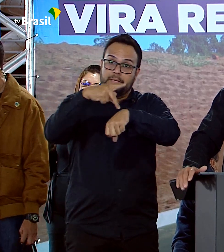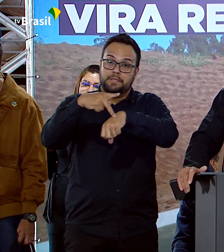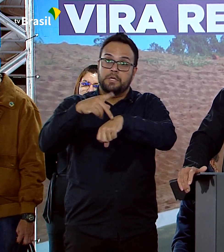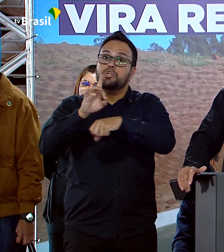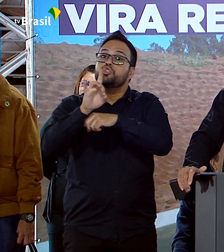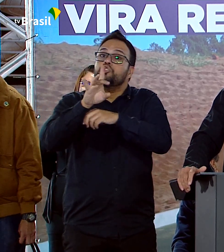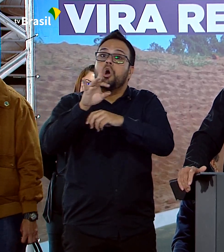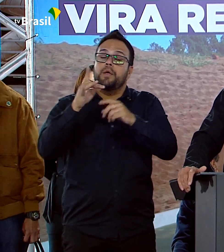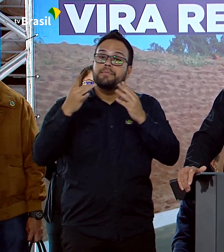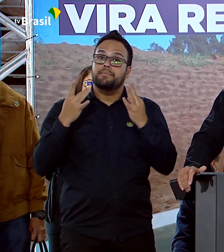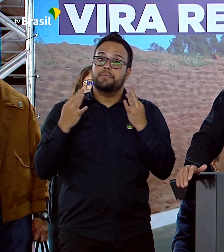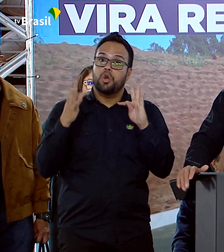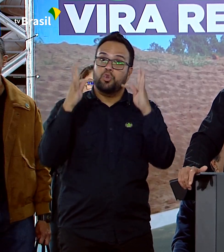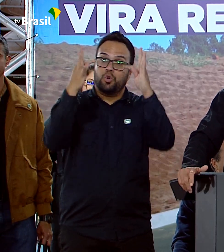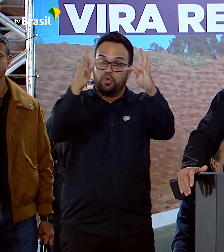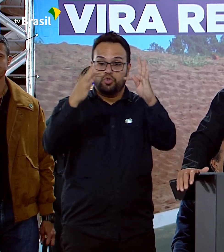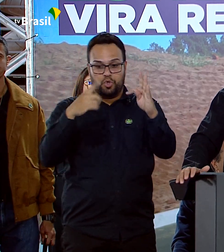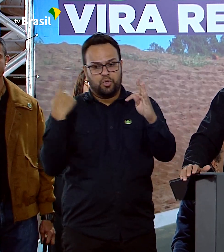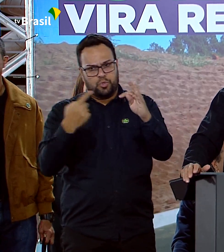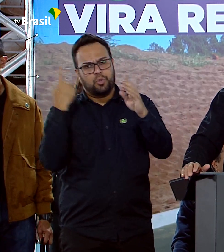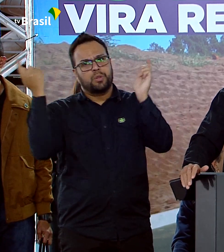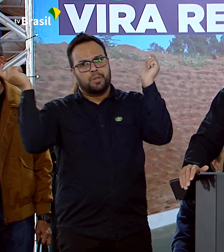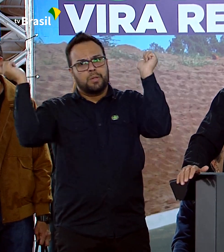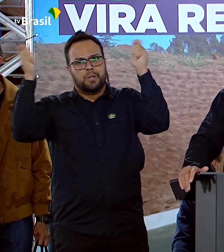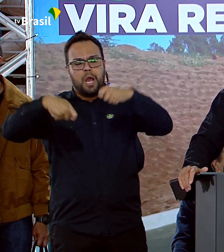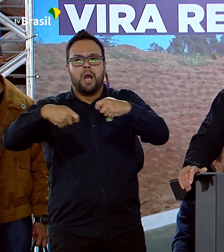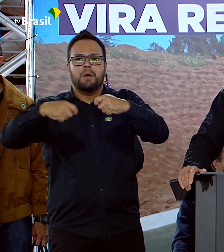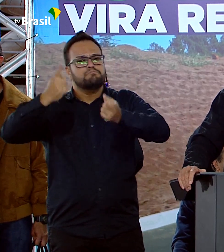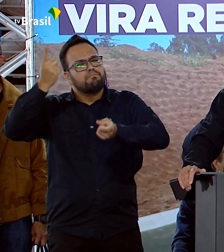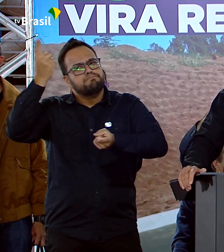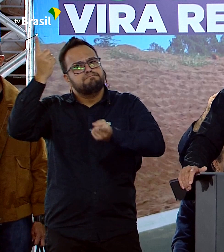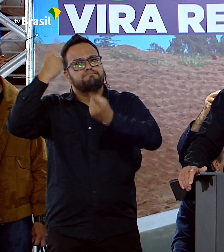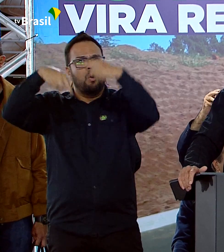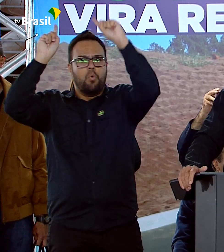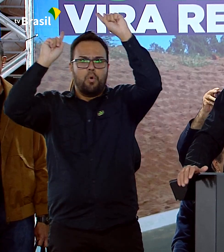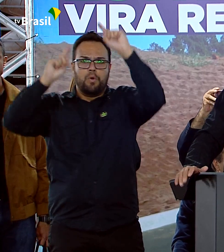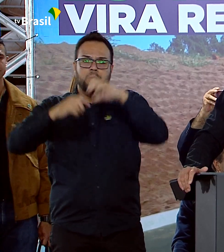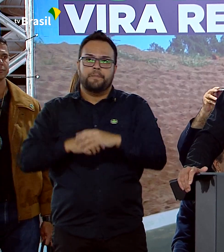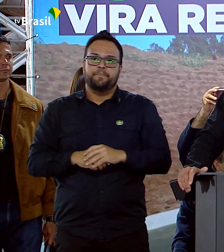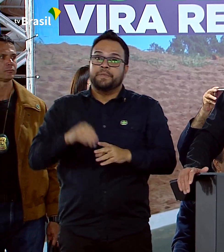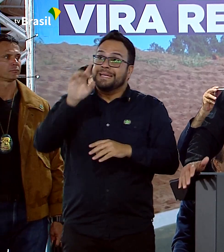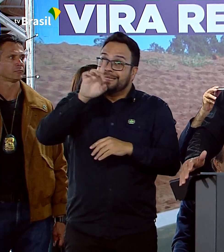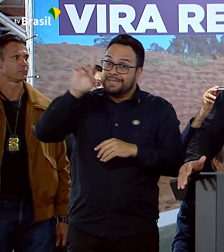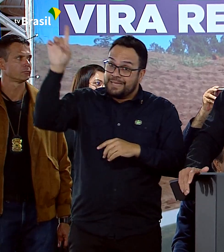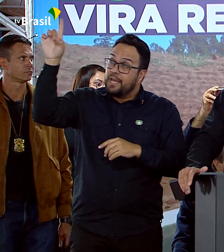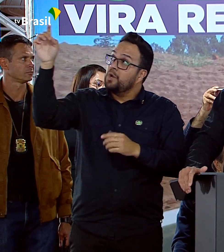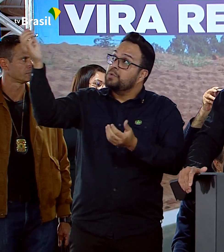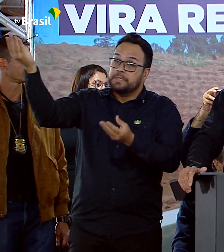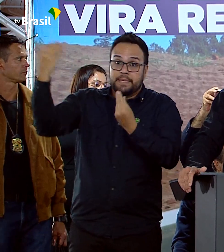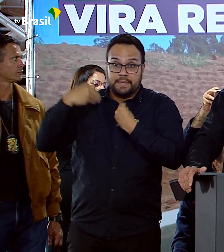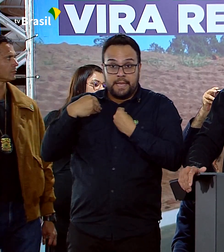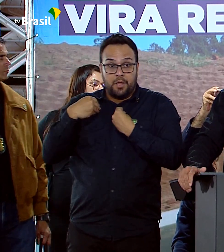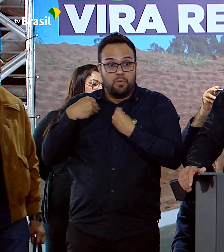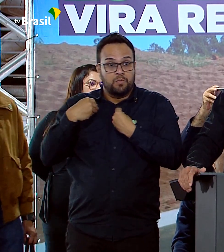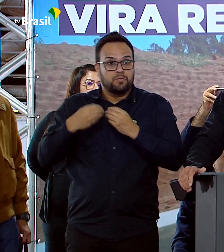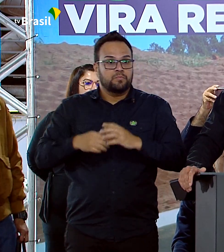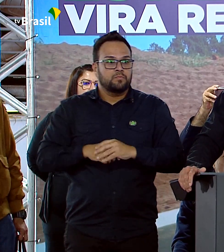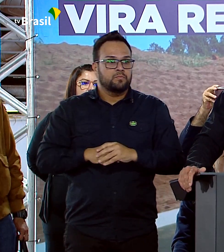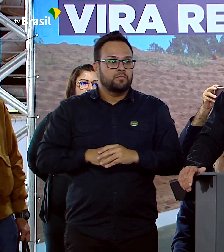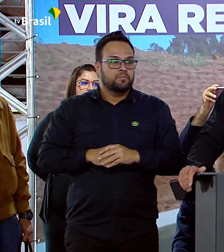tecnologia nós podemos avançar. O que Deus nos deu um dia terá fim.